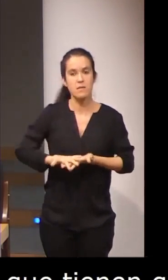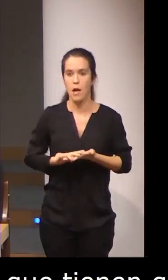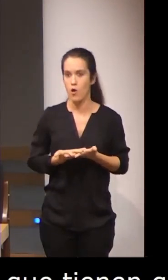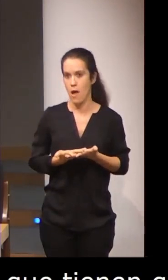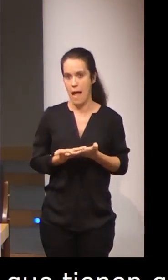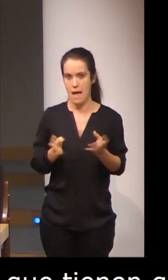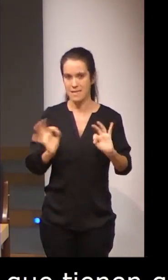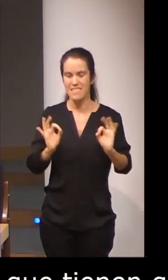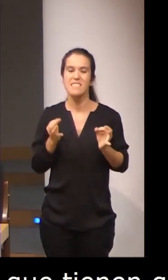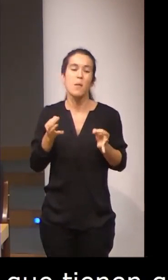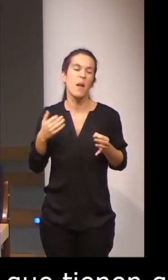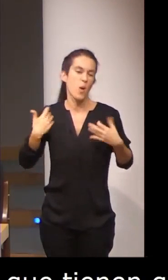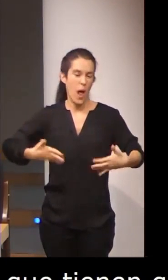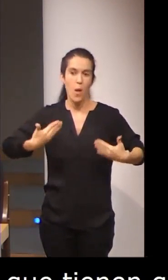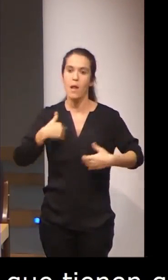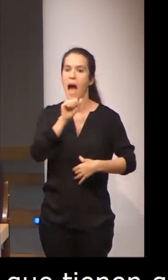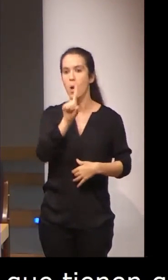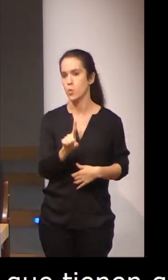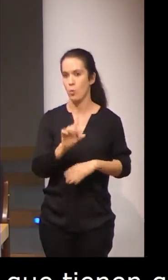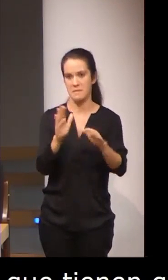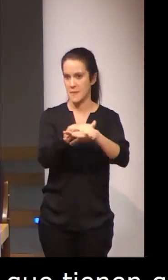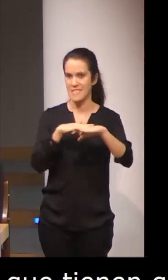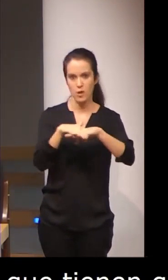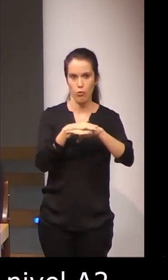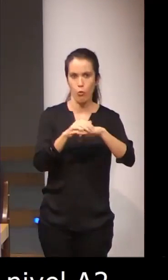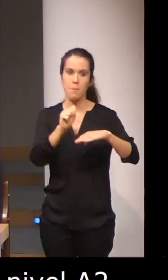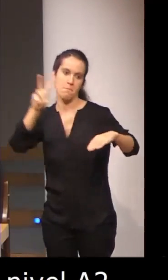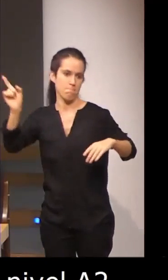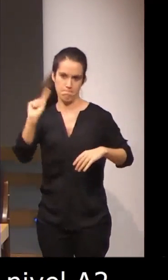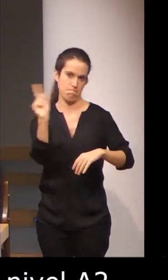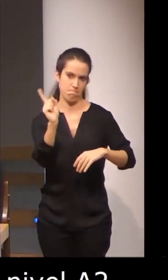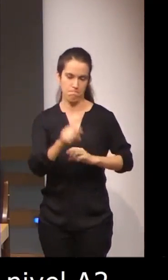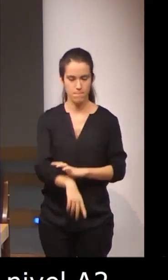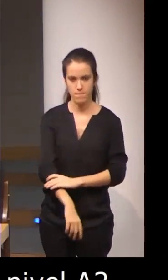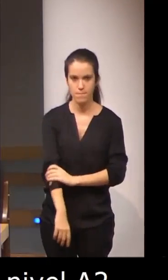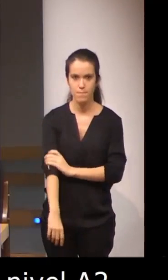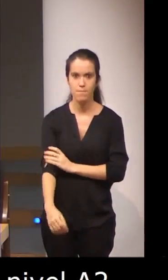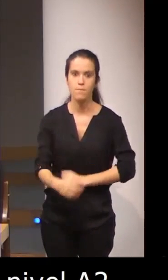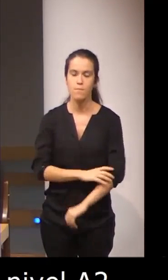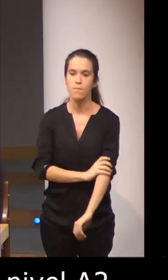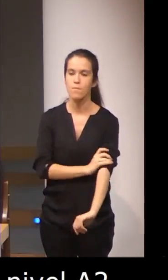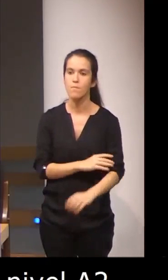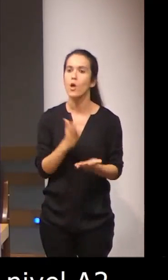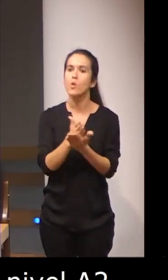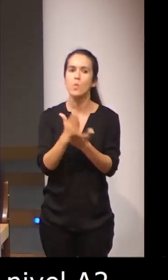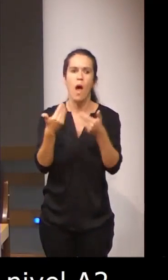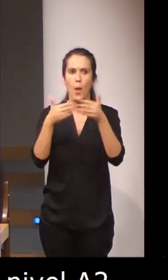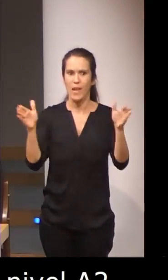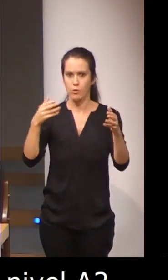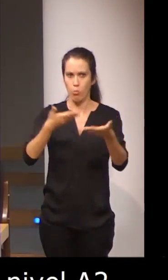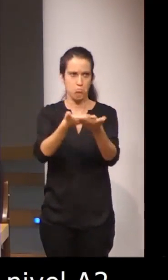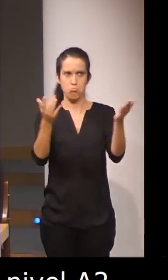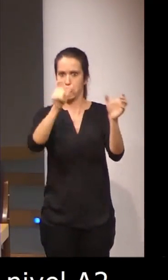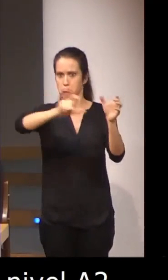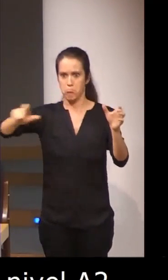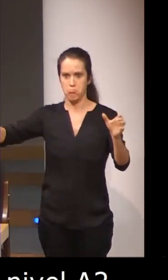siempre se oferta es el nivel A1. Son cursos para el público en general, por tanto, los que se acercan